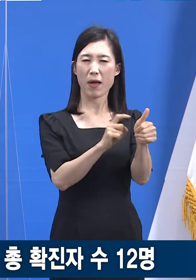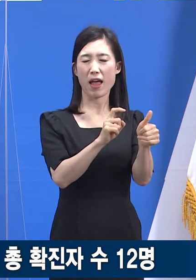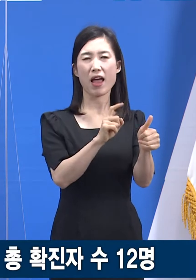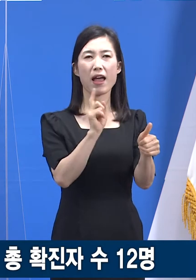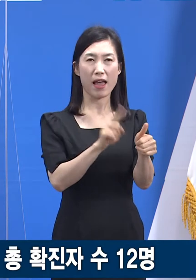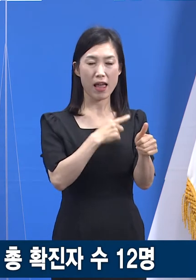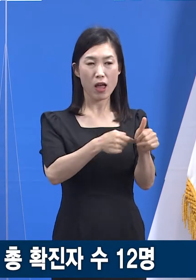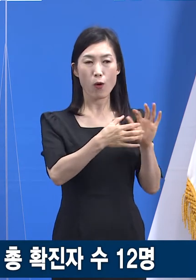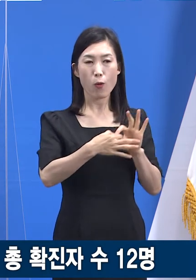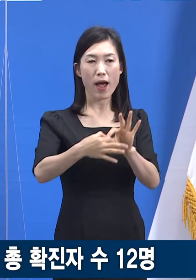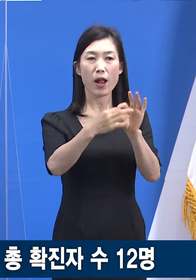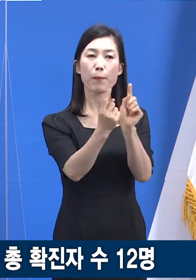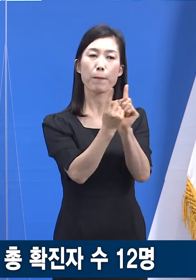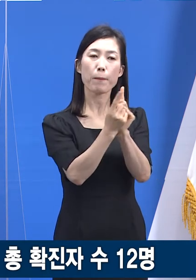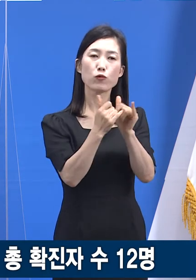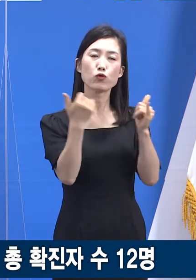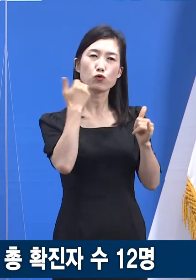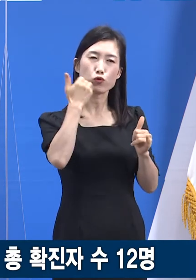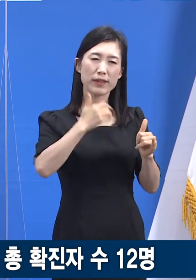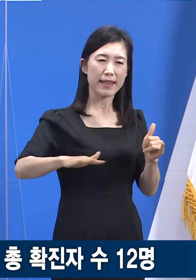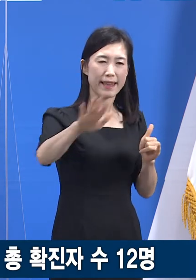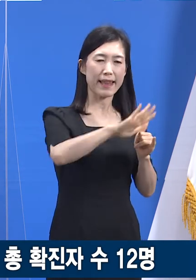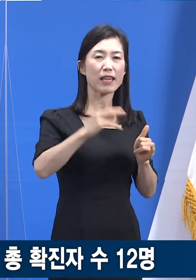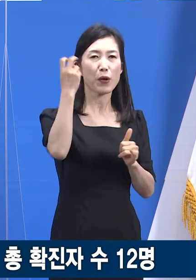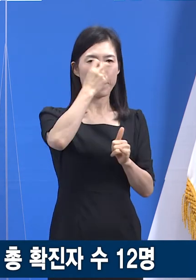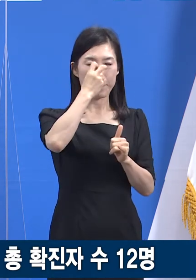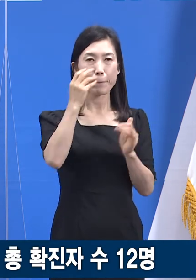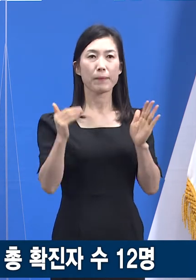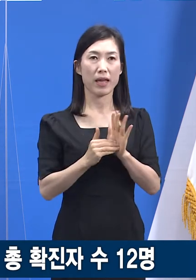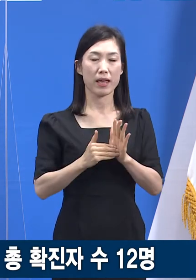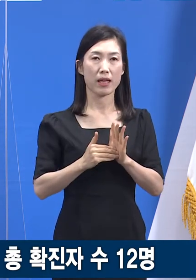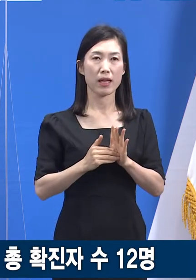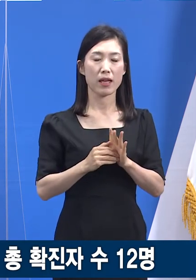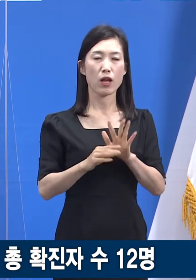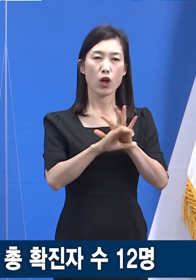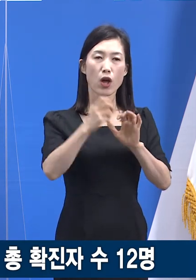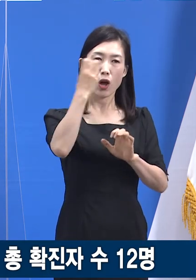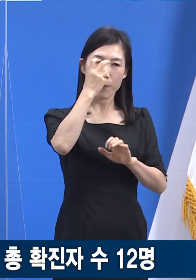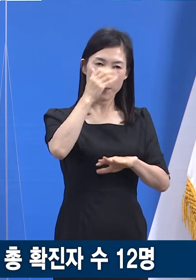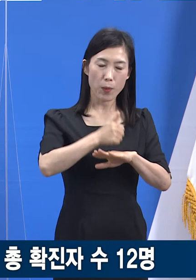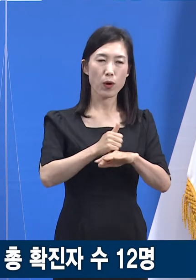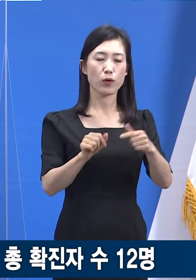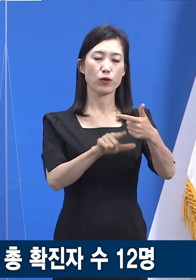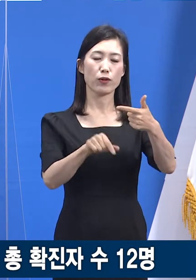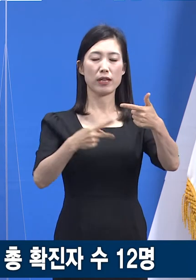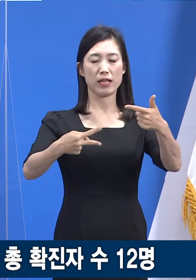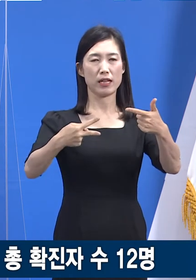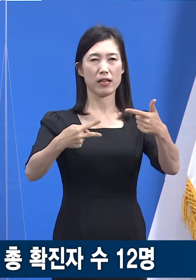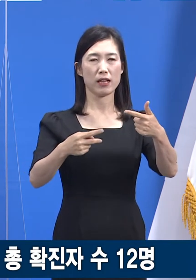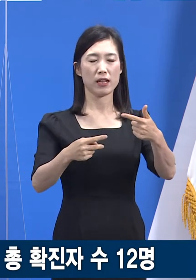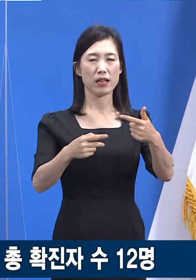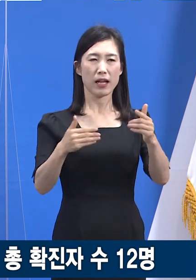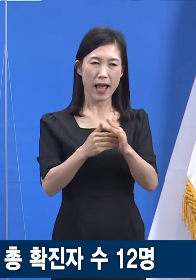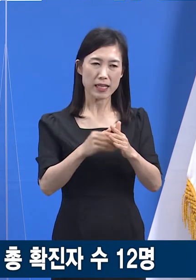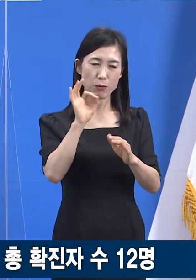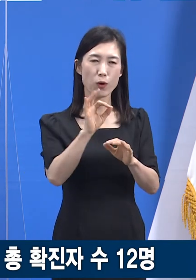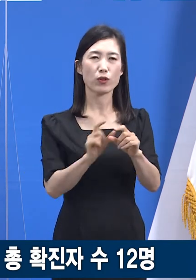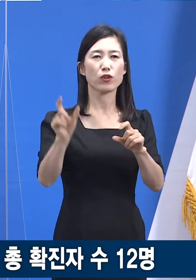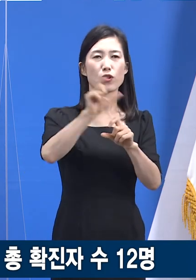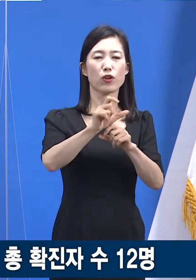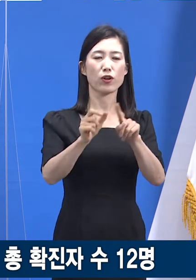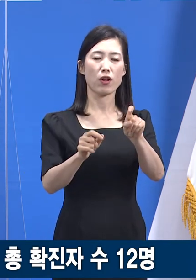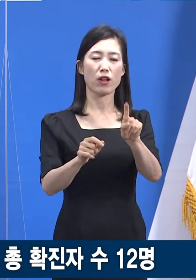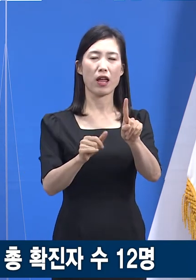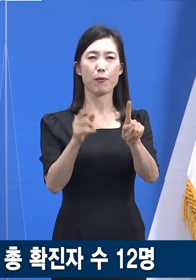관련자들을 대상으로 일제검사를 실시했습니다. 6월 2일까지 11명이 추가로 양성 판정을